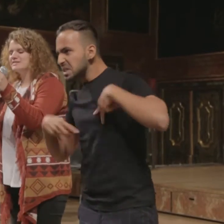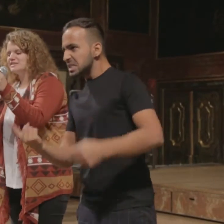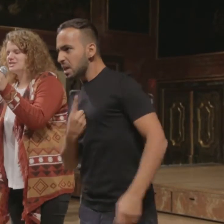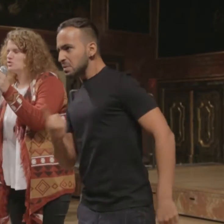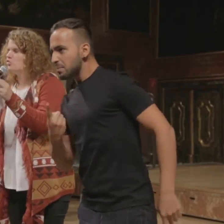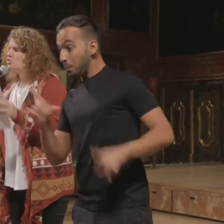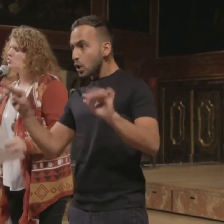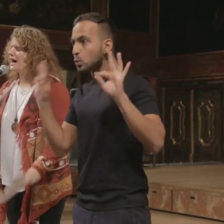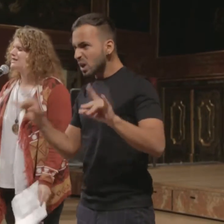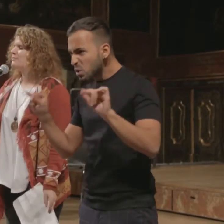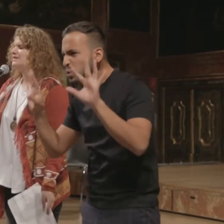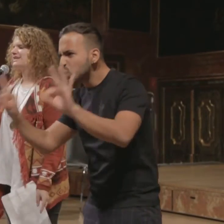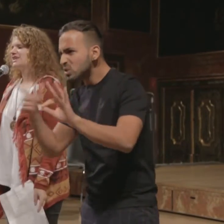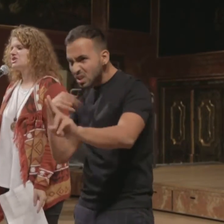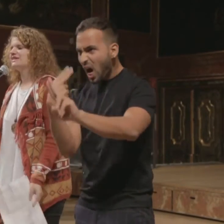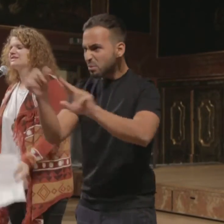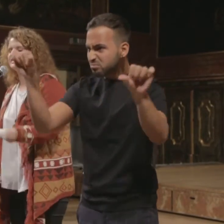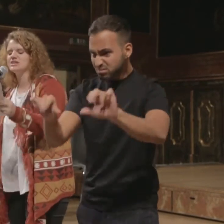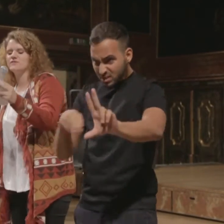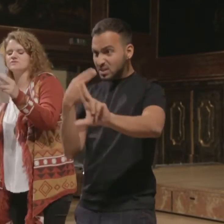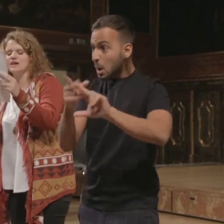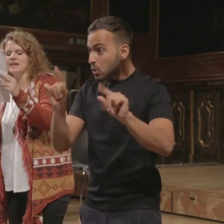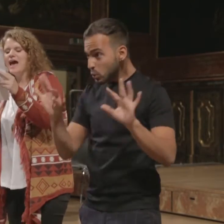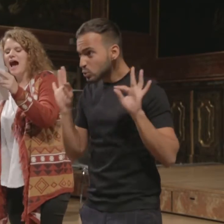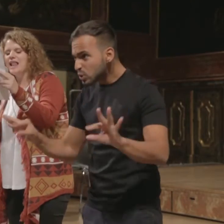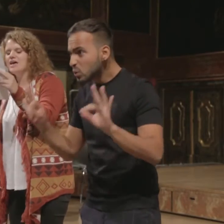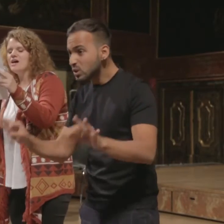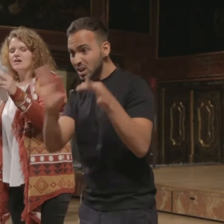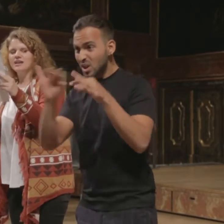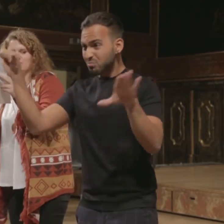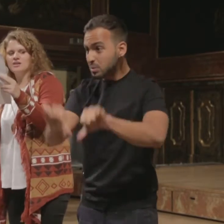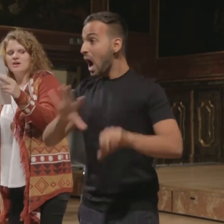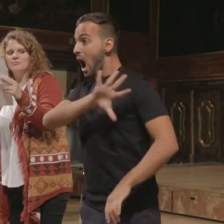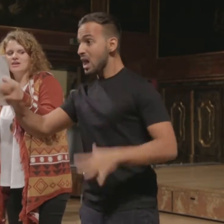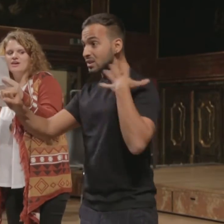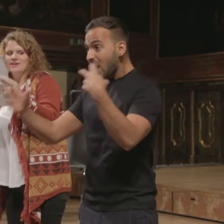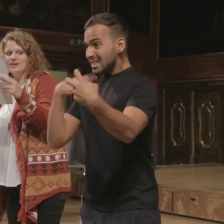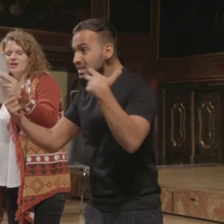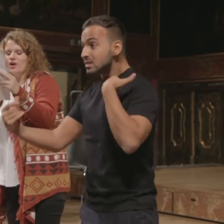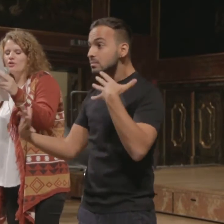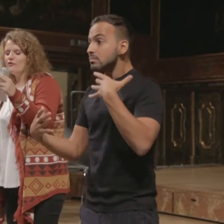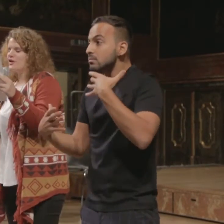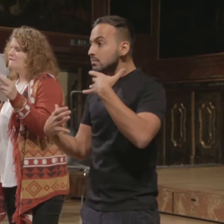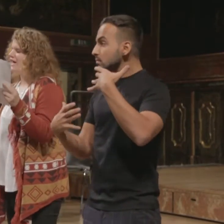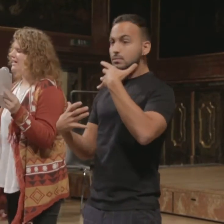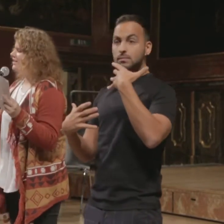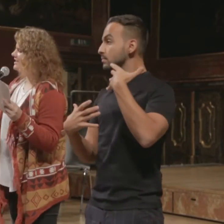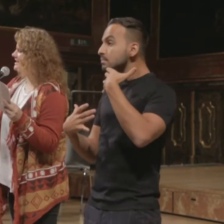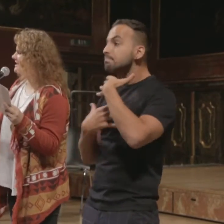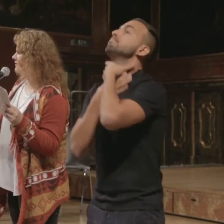es ist nicht gut, gut angepasst an eine schlechte Gesellschaft zu sein. Alle nehmen mir die Luft weg, denn ihre